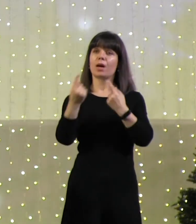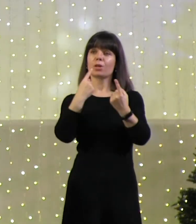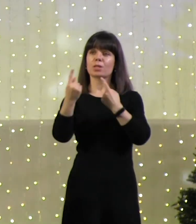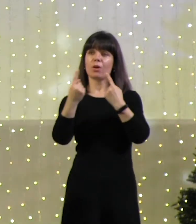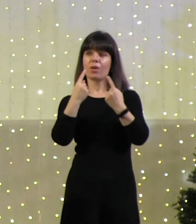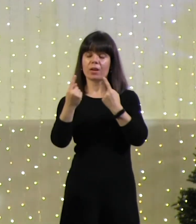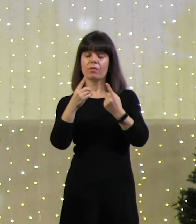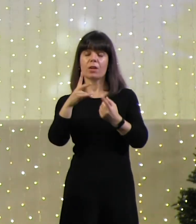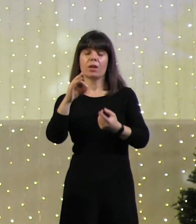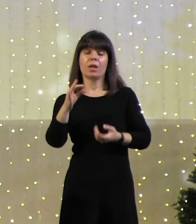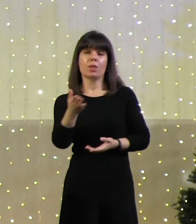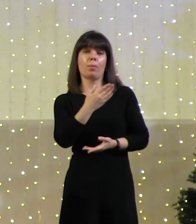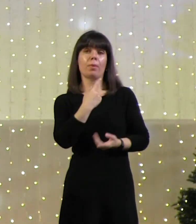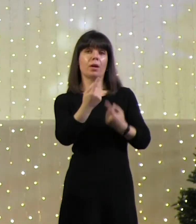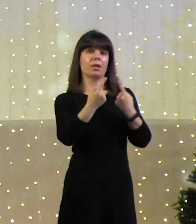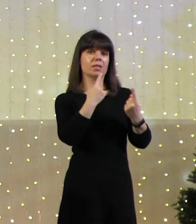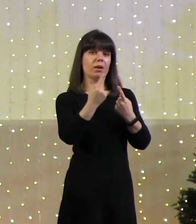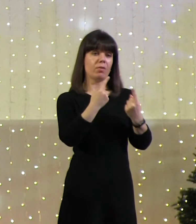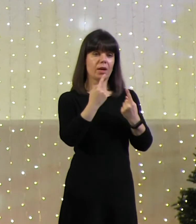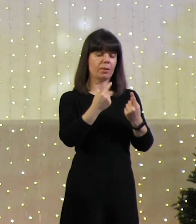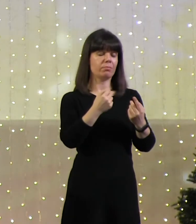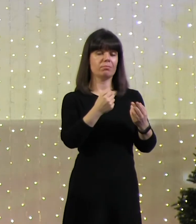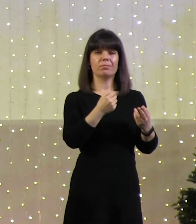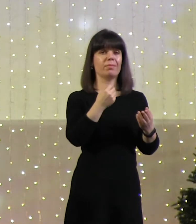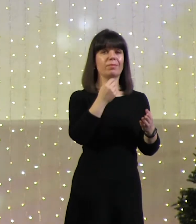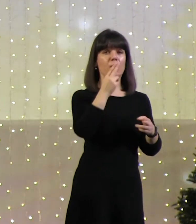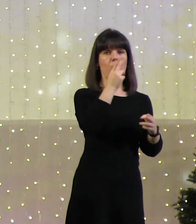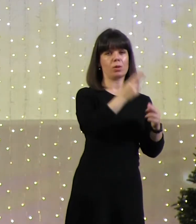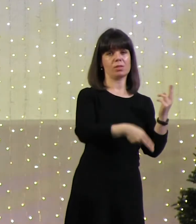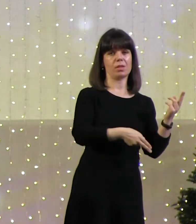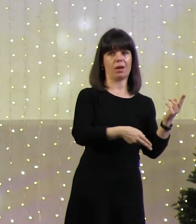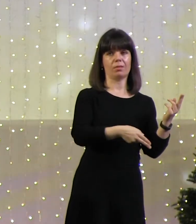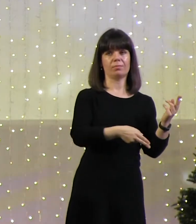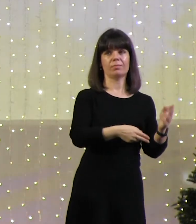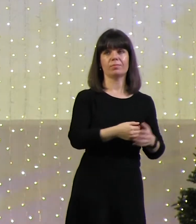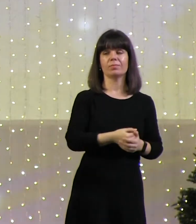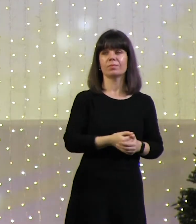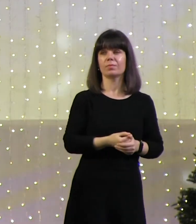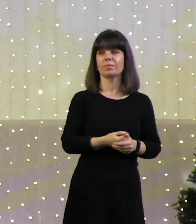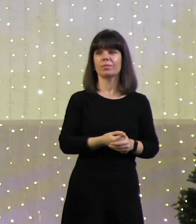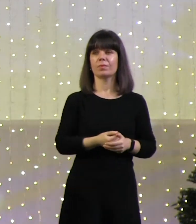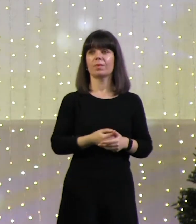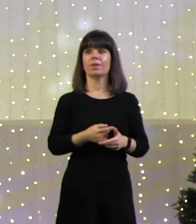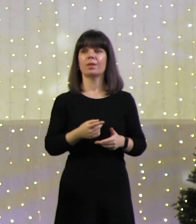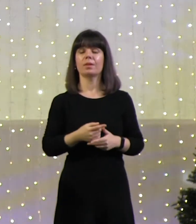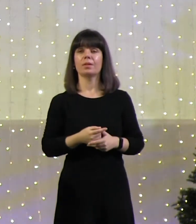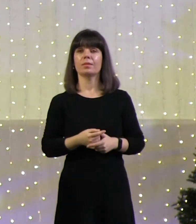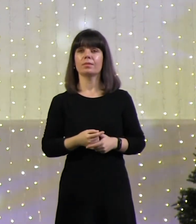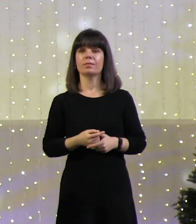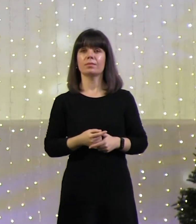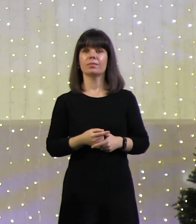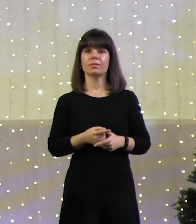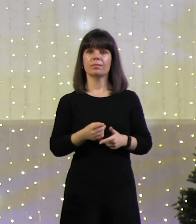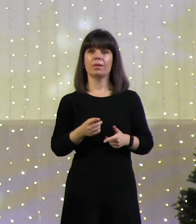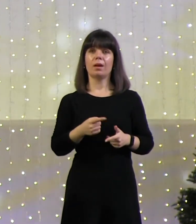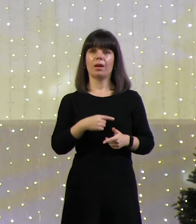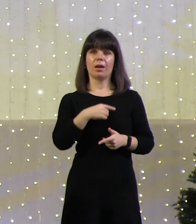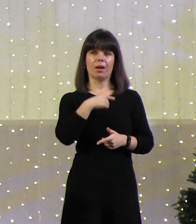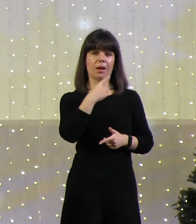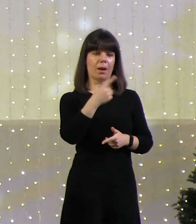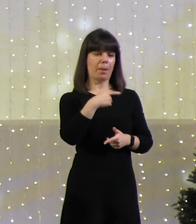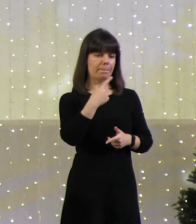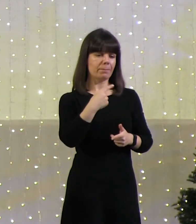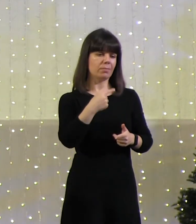но мы разговариваем так, не договорив до конца. Или так с середины. Или так с